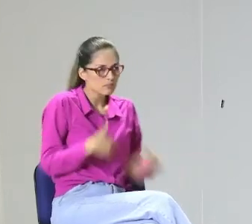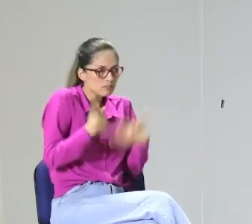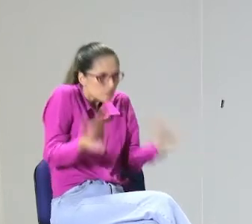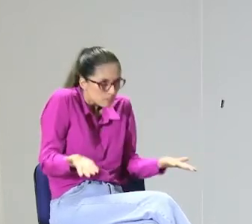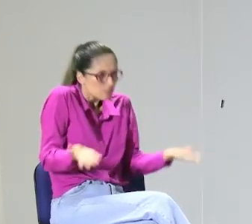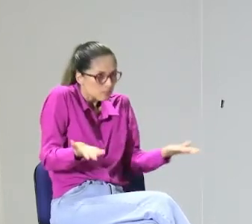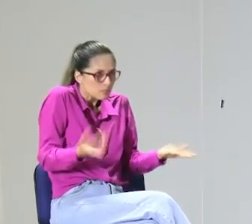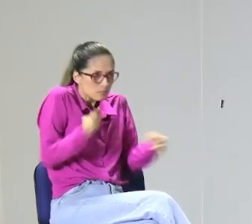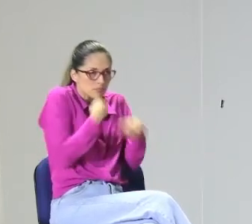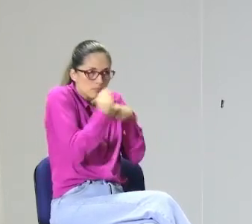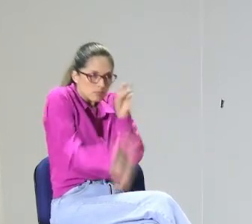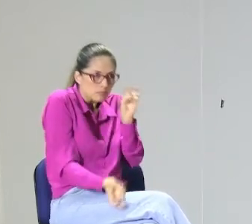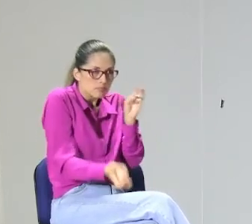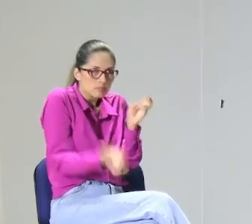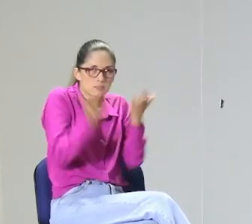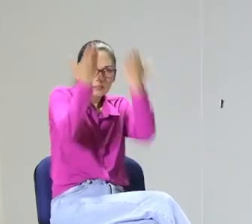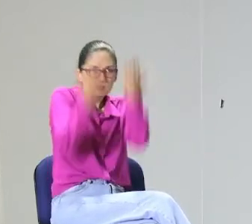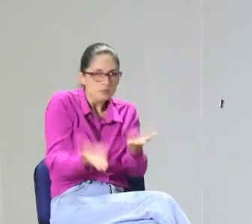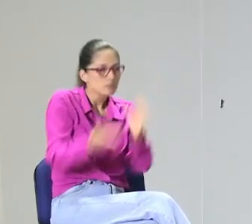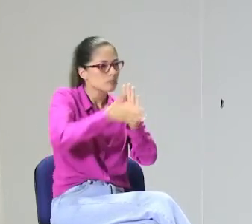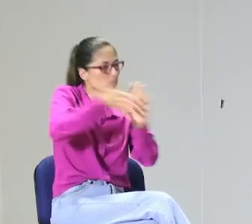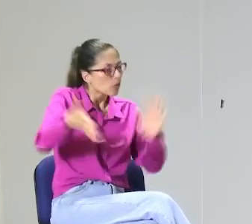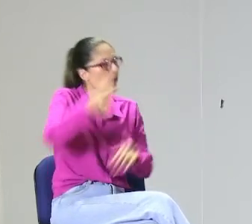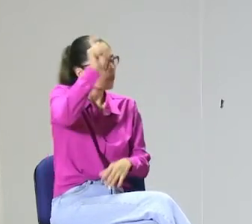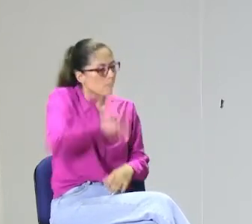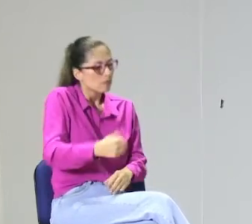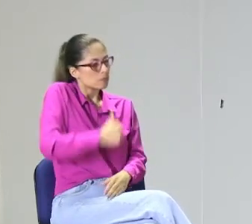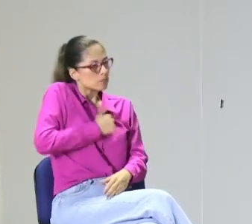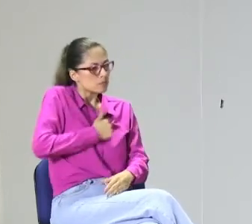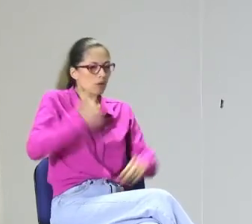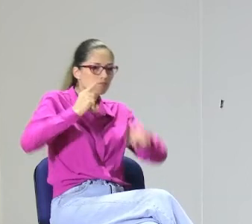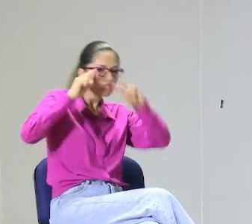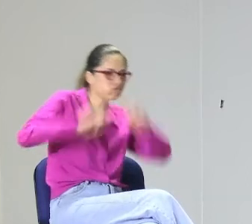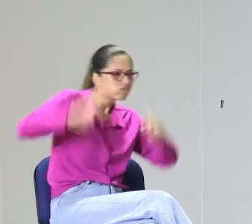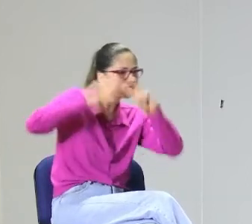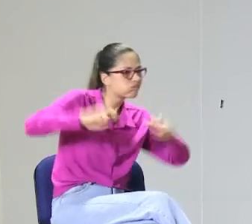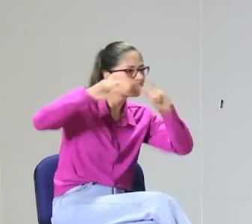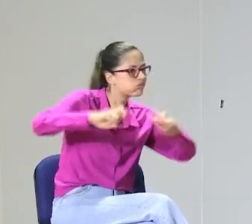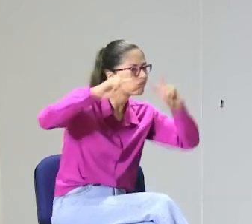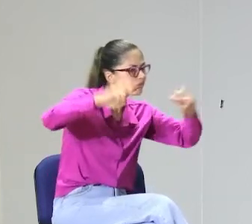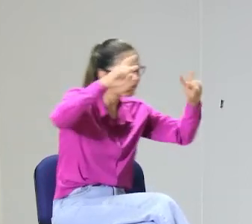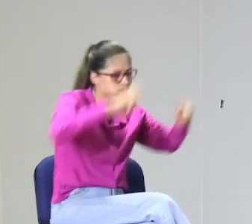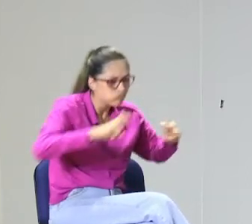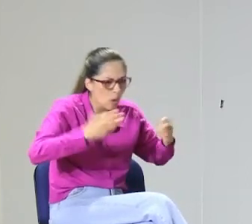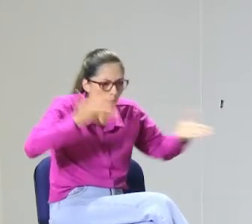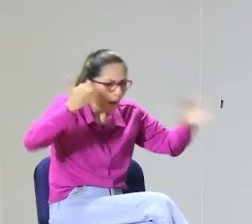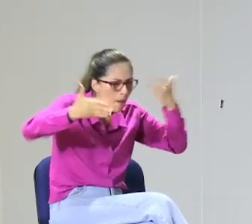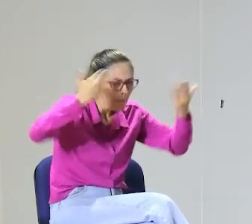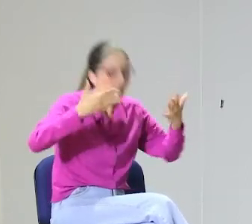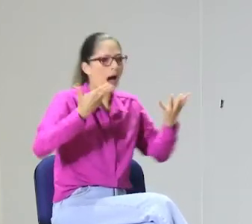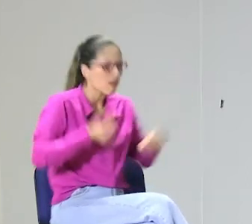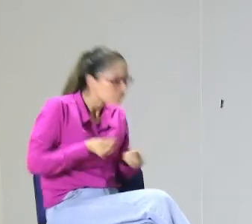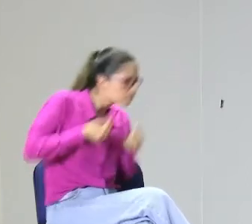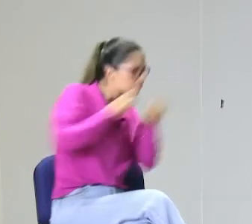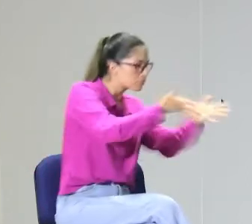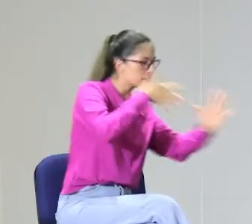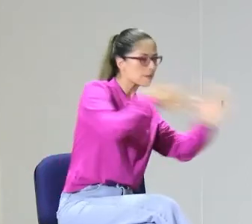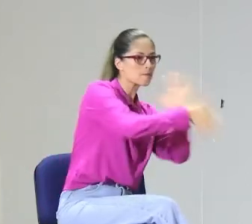que la lengua de señas es un derecho, no sé. Y yo me quedé un poco boquiabierta de que eso sea una respuesta por parte de un modelo